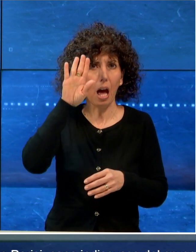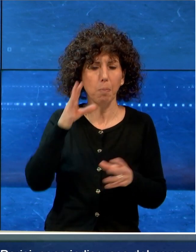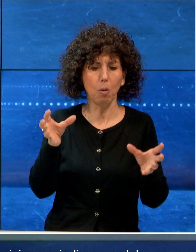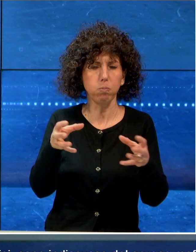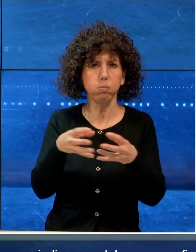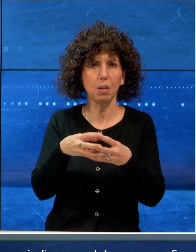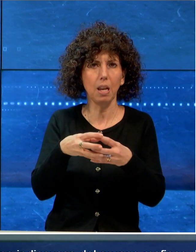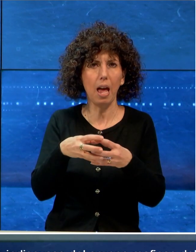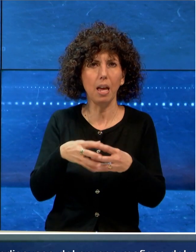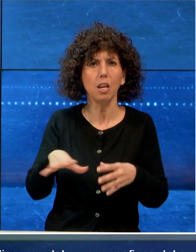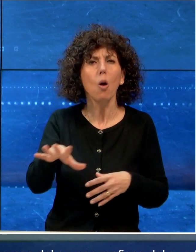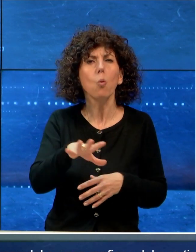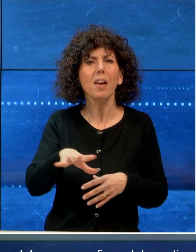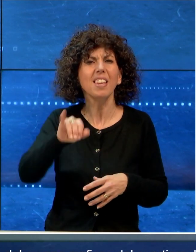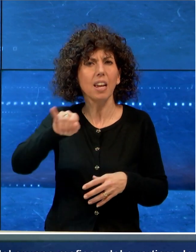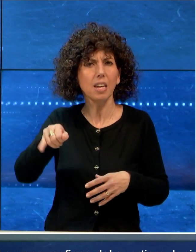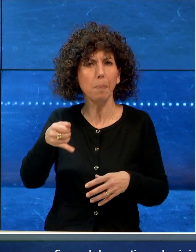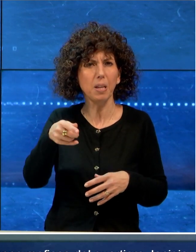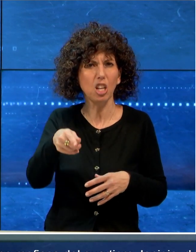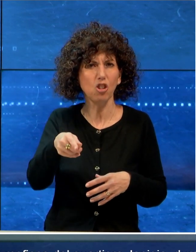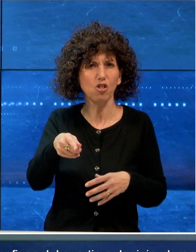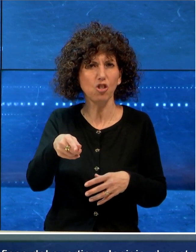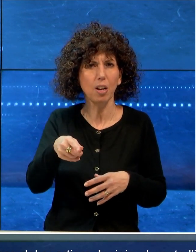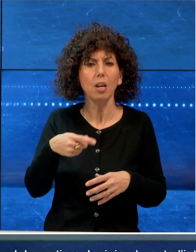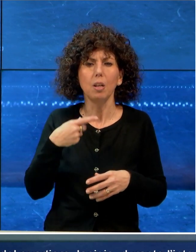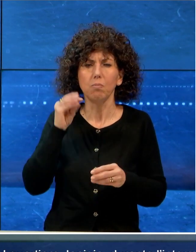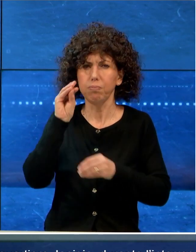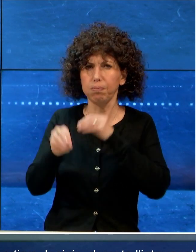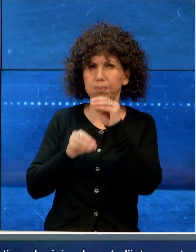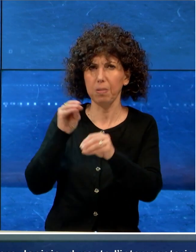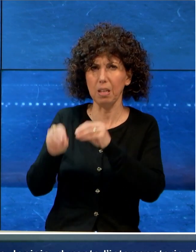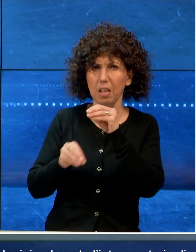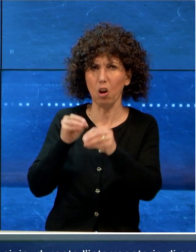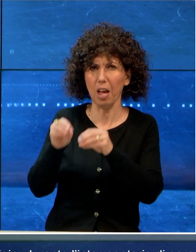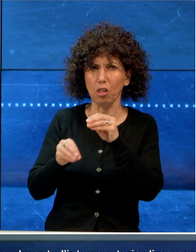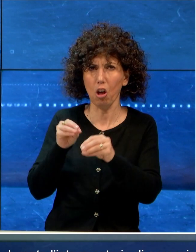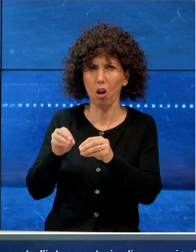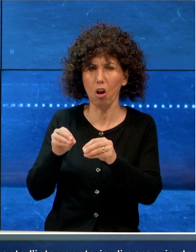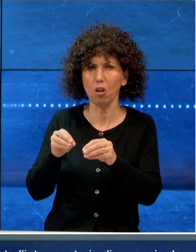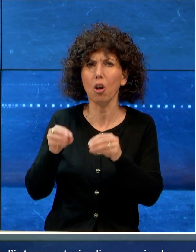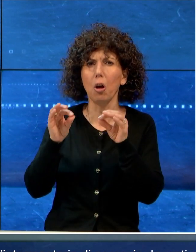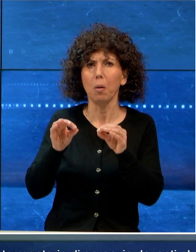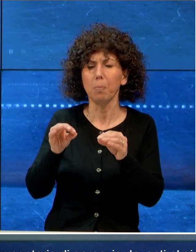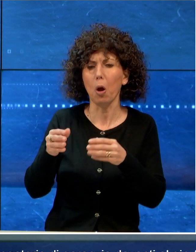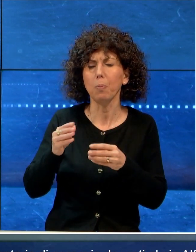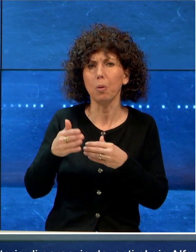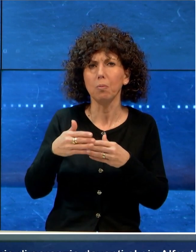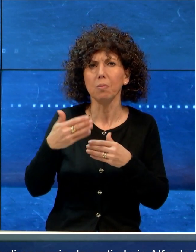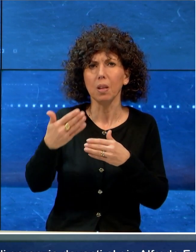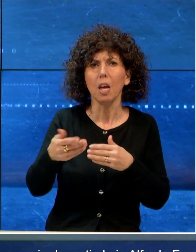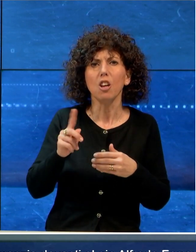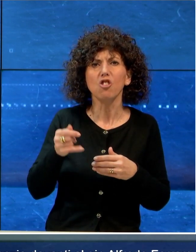del clan del quartiere Iapigia, durante l'interrogatorio di garanzia davanti al GIP